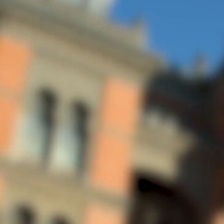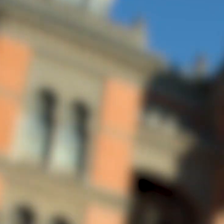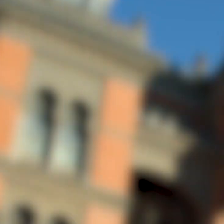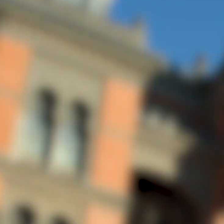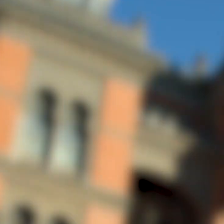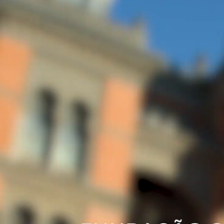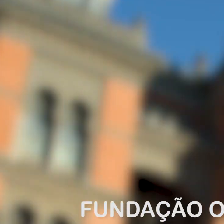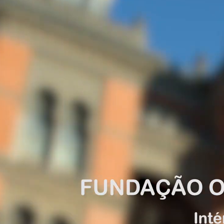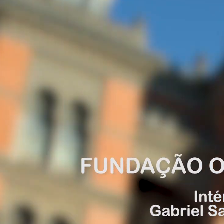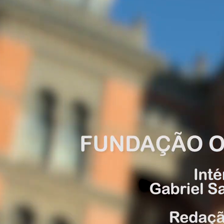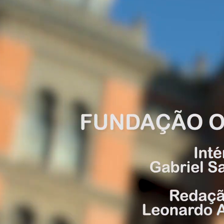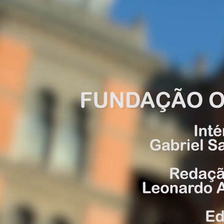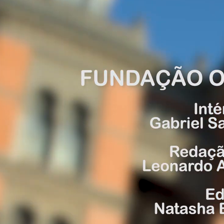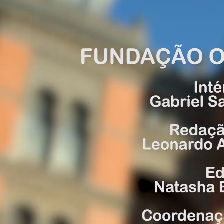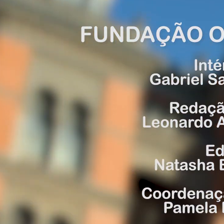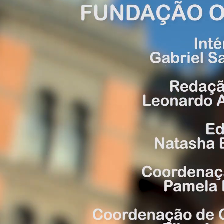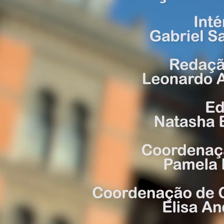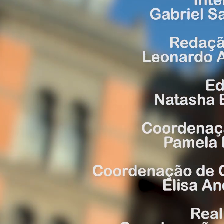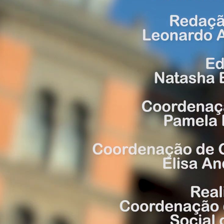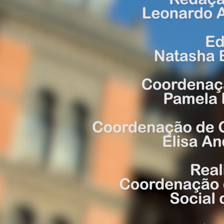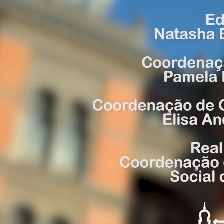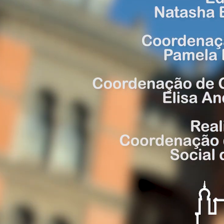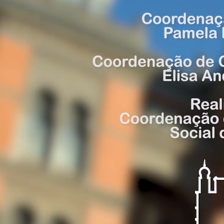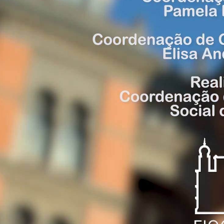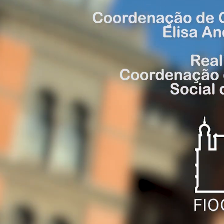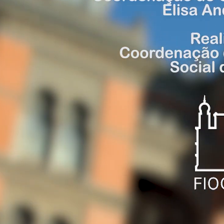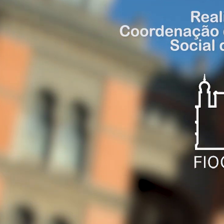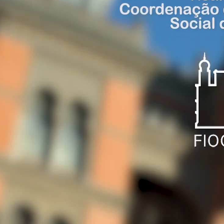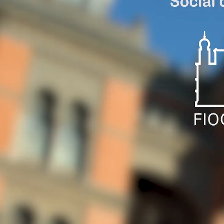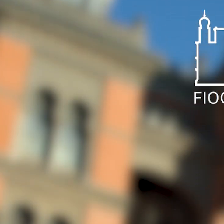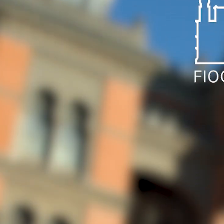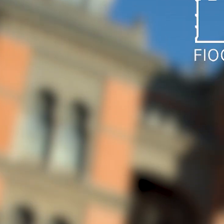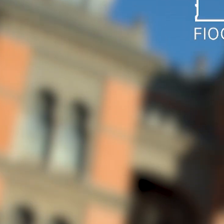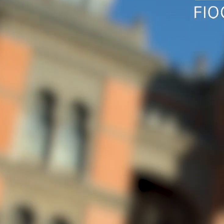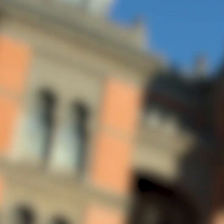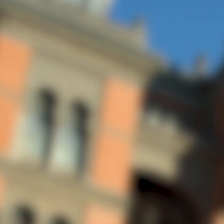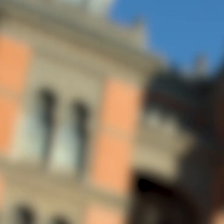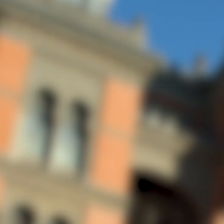A fica e A